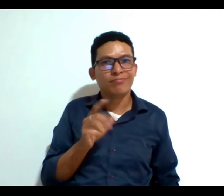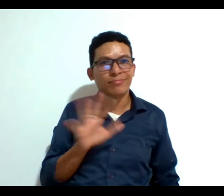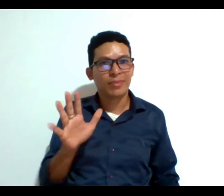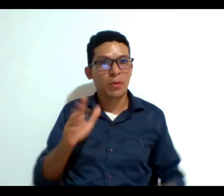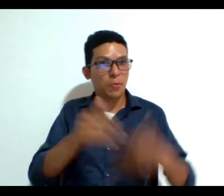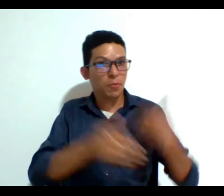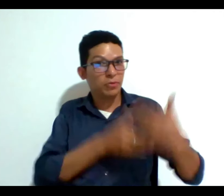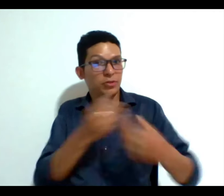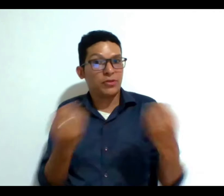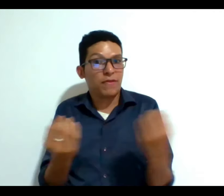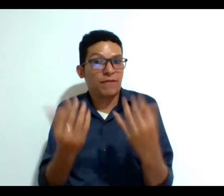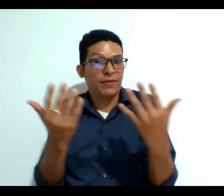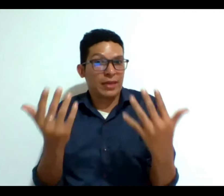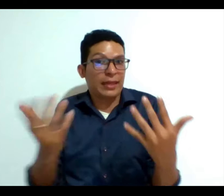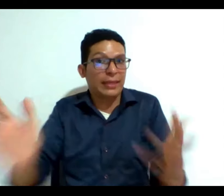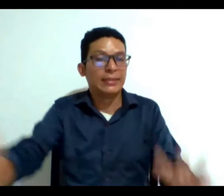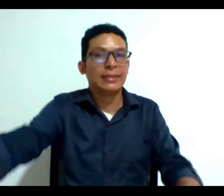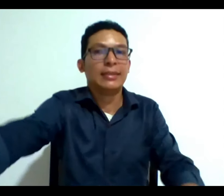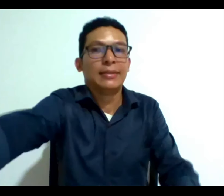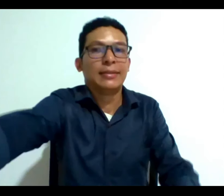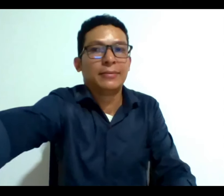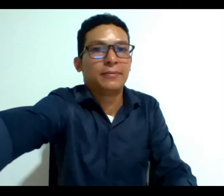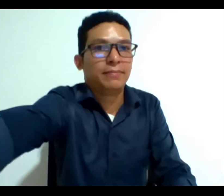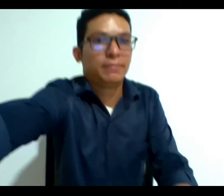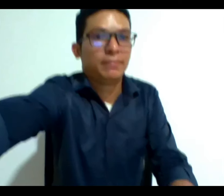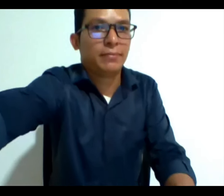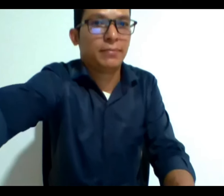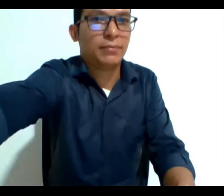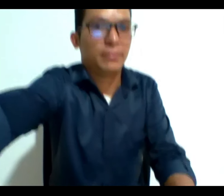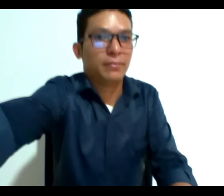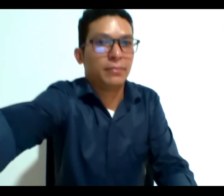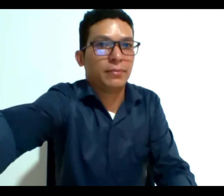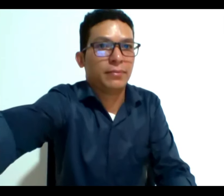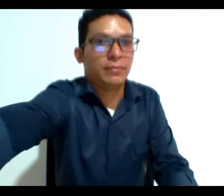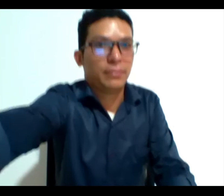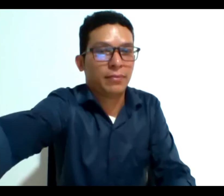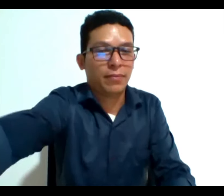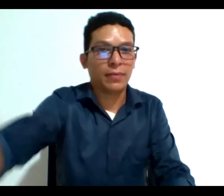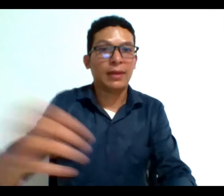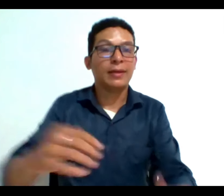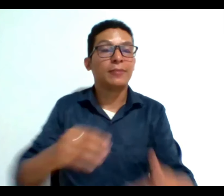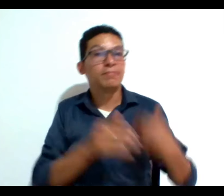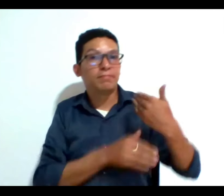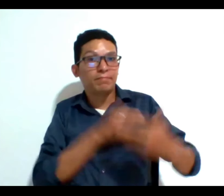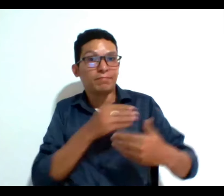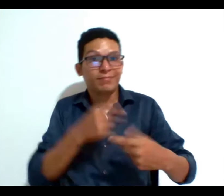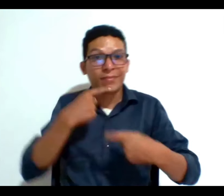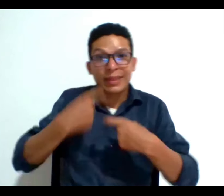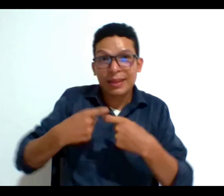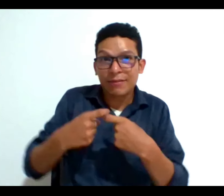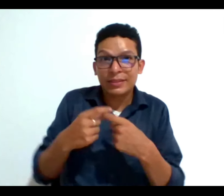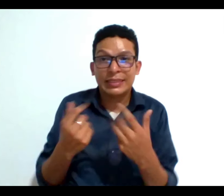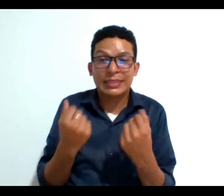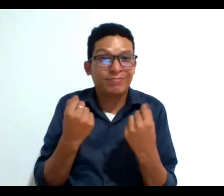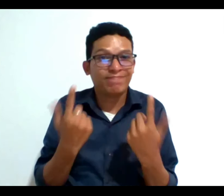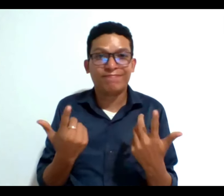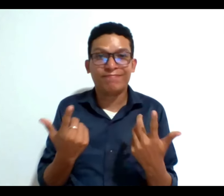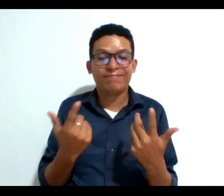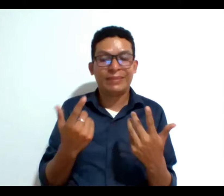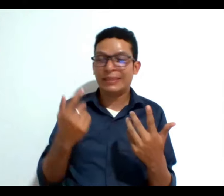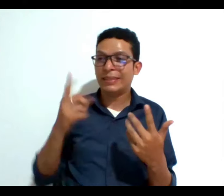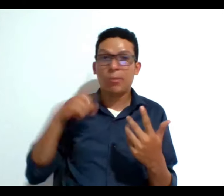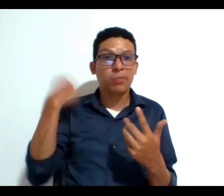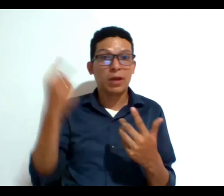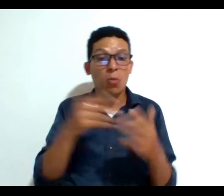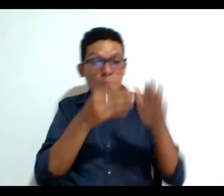sin embargo como es un proceso difícil de entender de comprender nadie ha vuelto de la muerte para